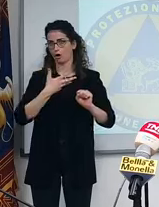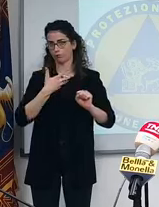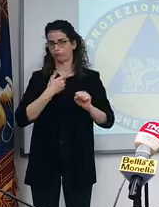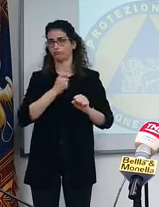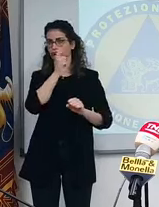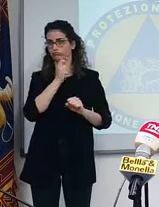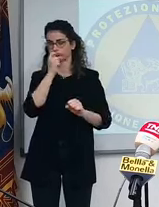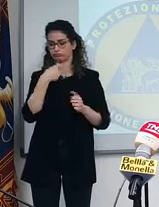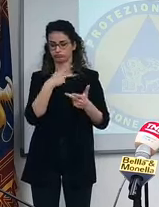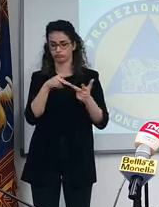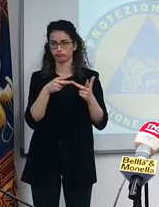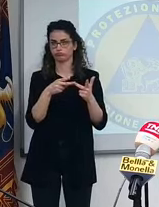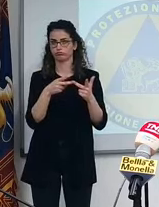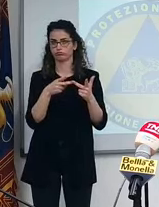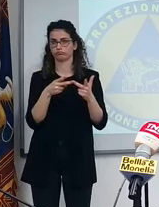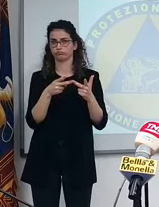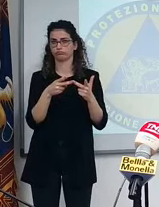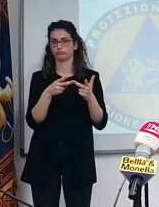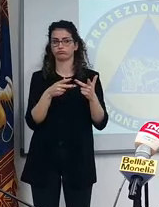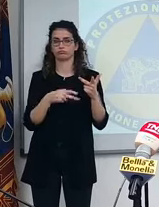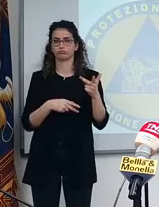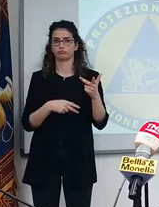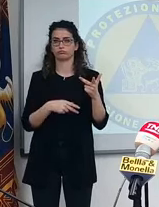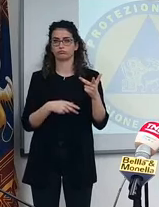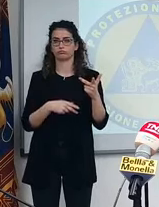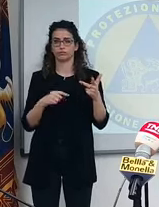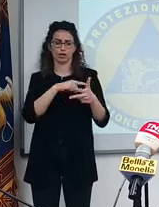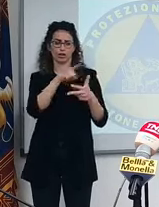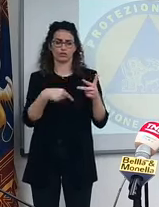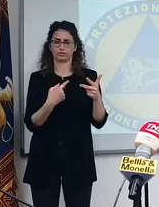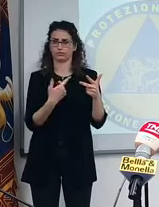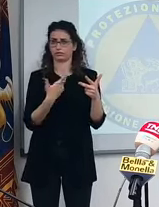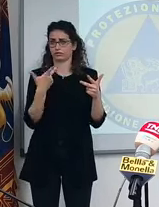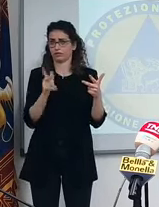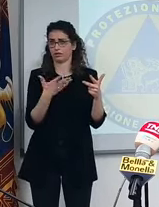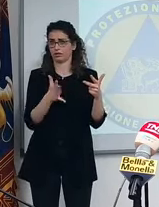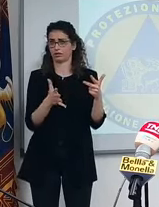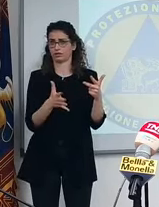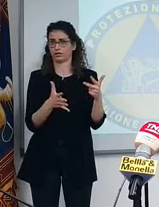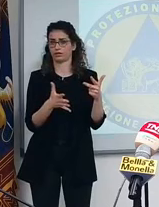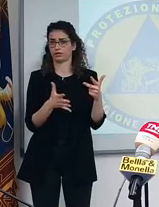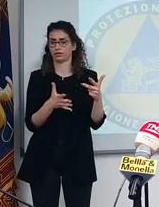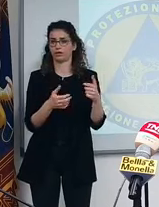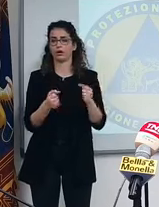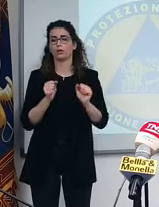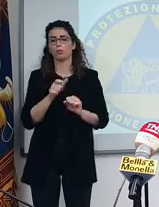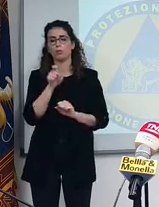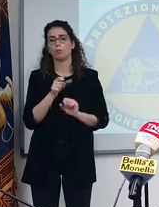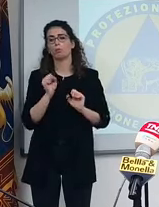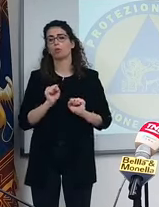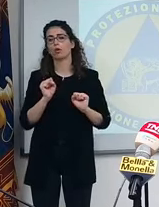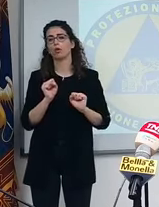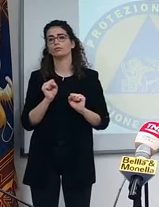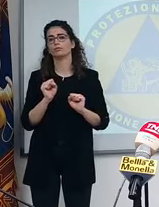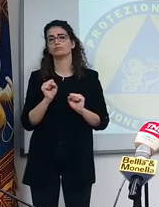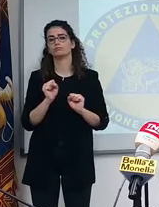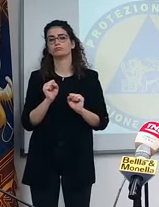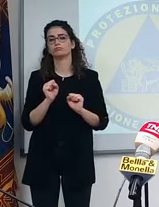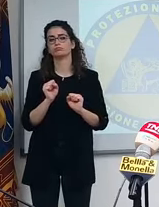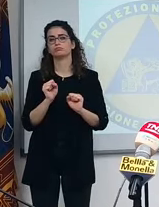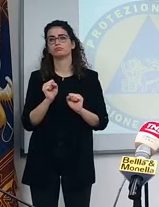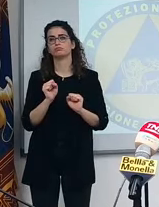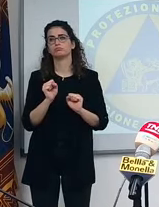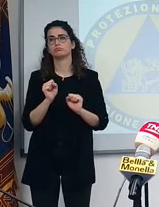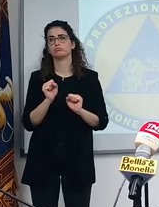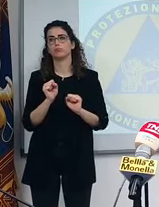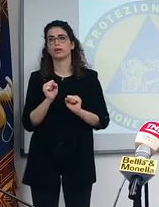tamponato, cioè testato, ha fatto le tre categorie. Quindi uno potrebbe tranquillamente gestirsi